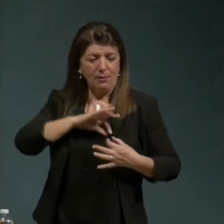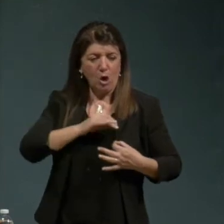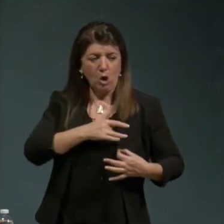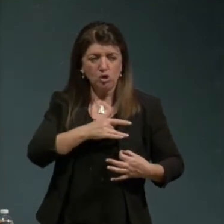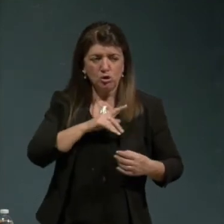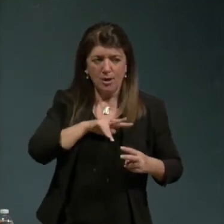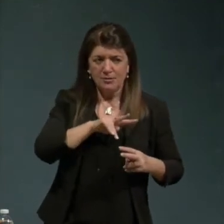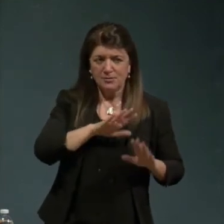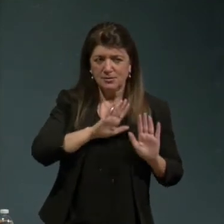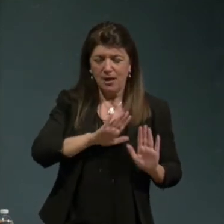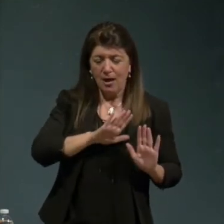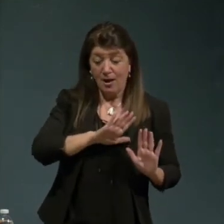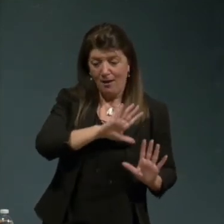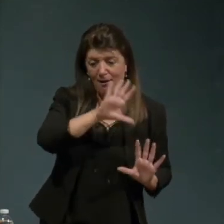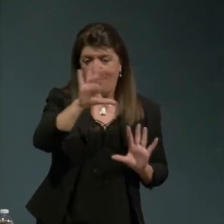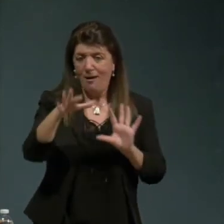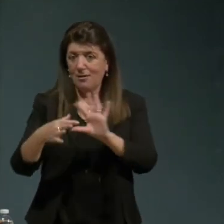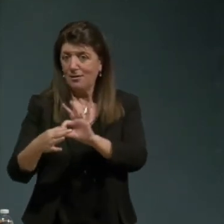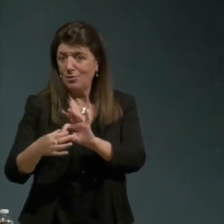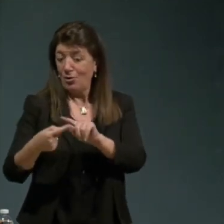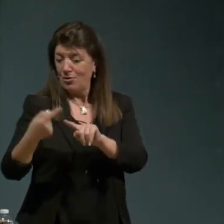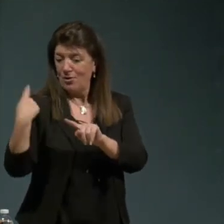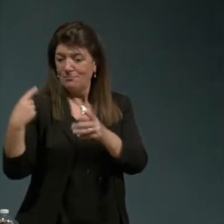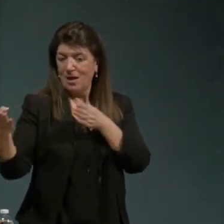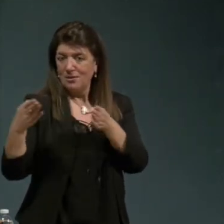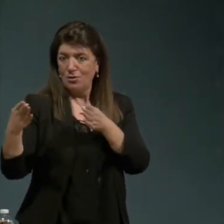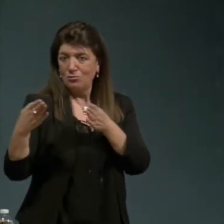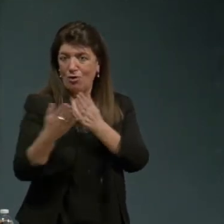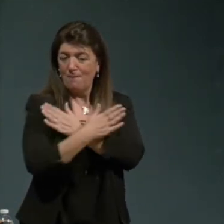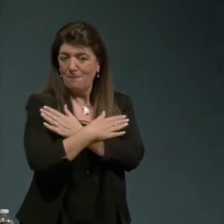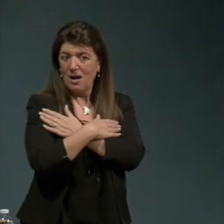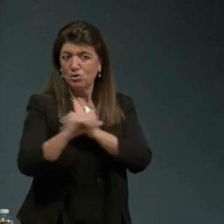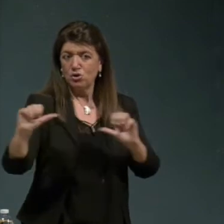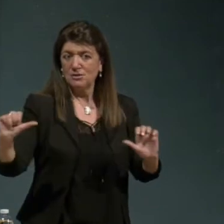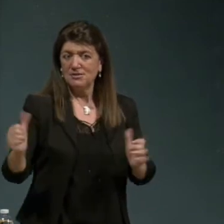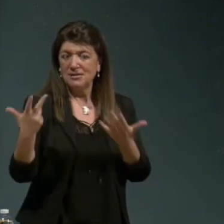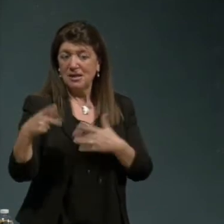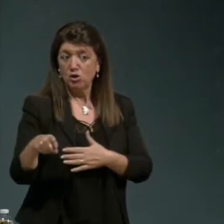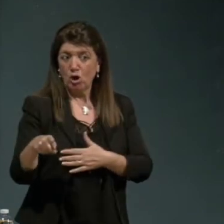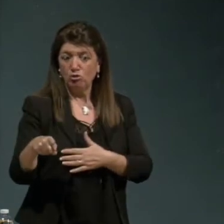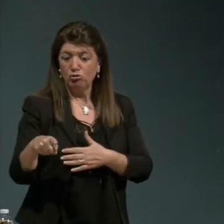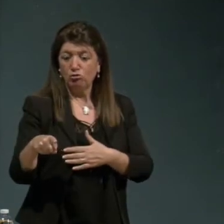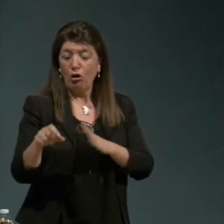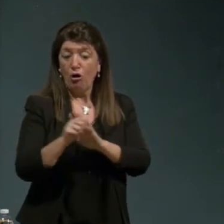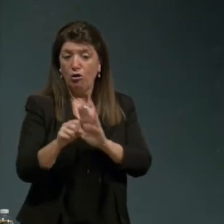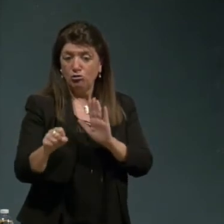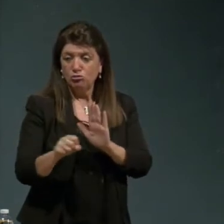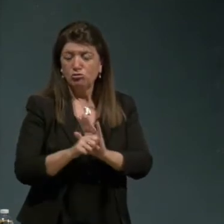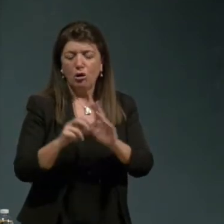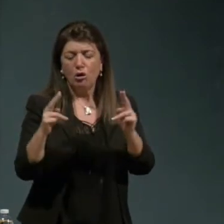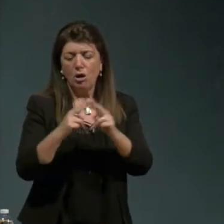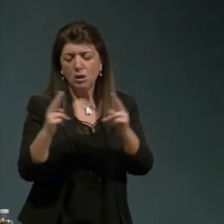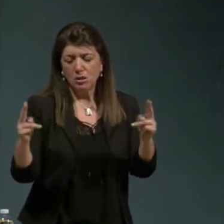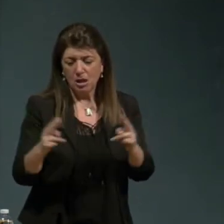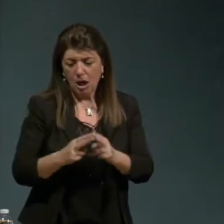maggio 68 era una parte di una storia internazionale